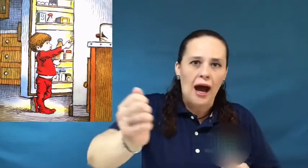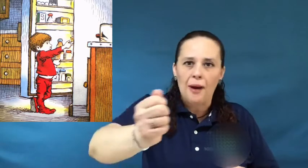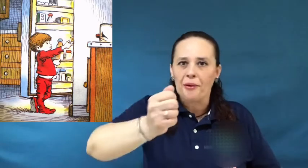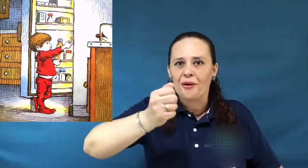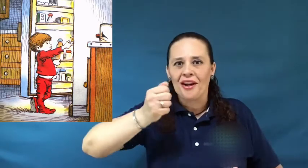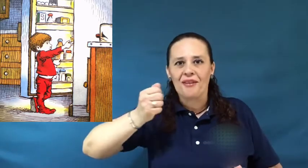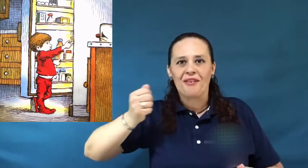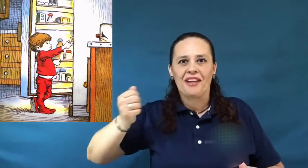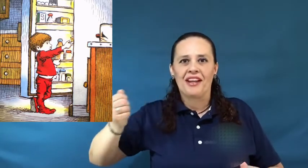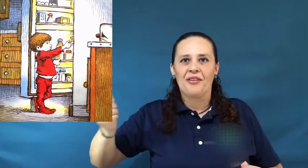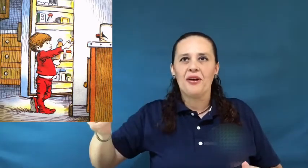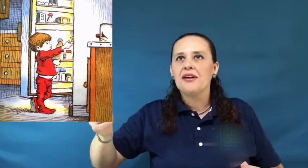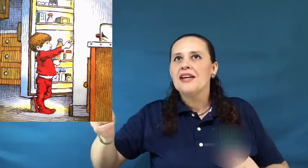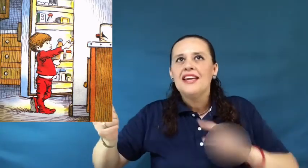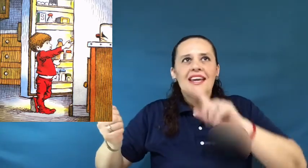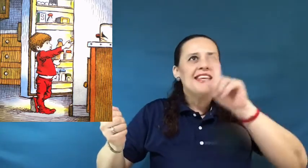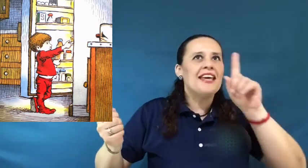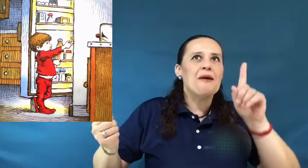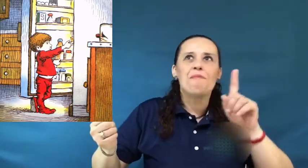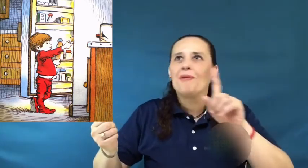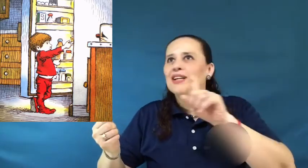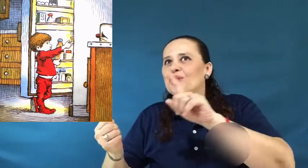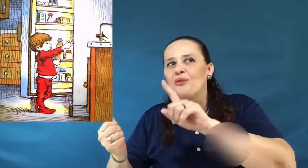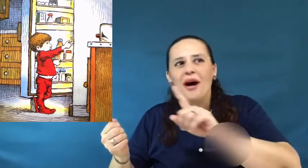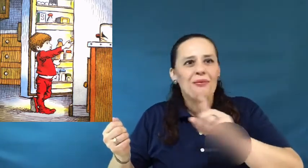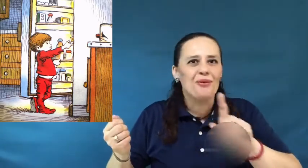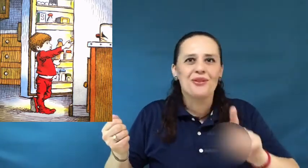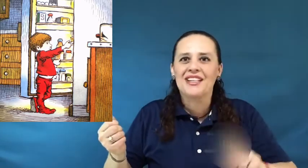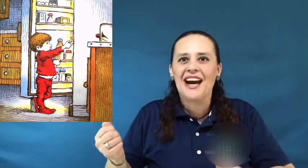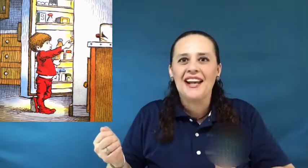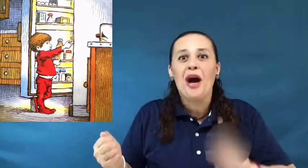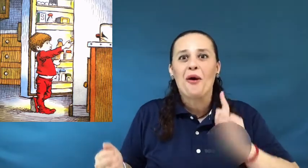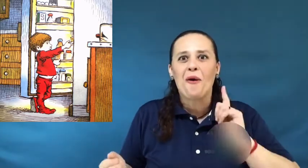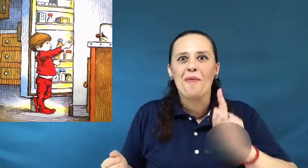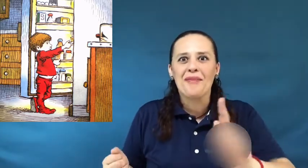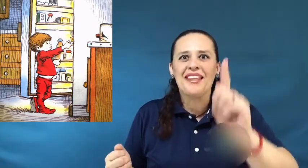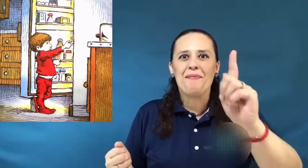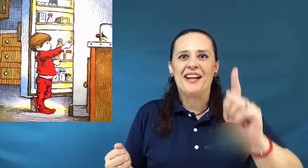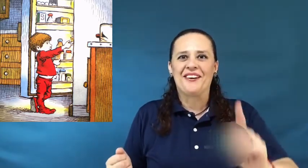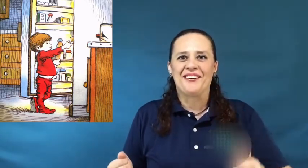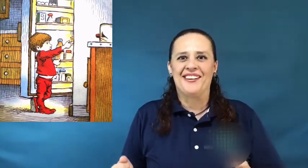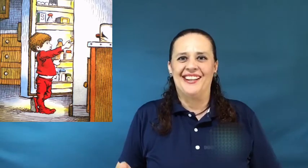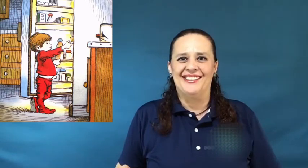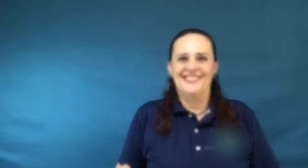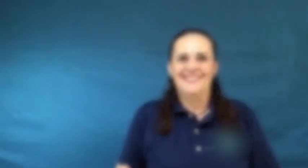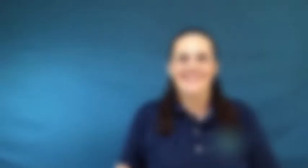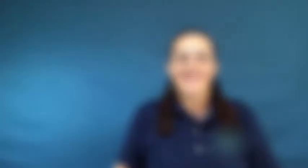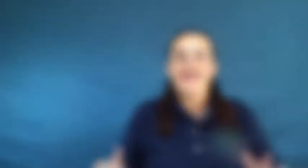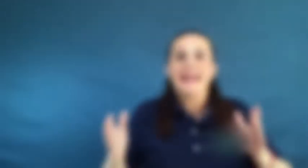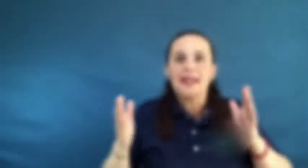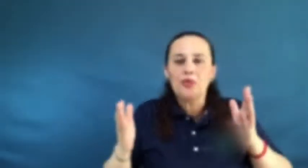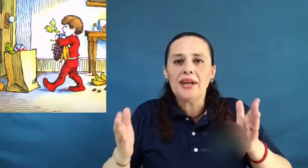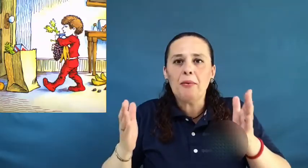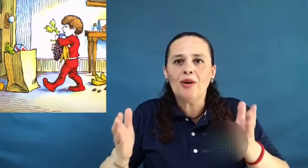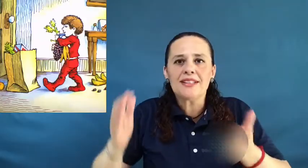abrió el refrigerador y empezó a buscar comida para cocodrilos. En una bolsa